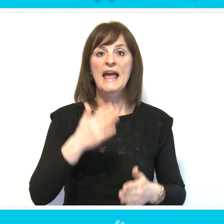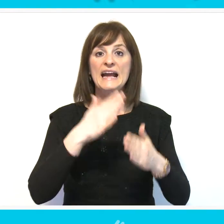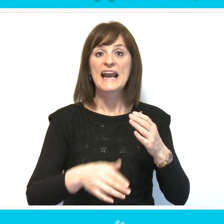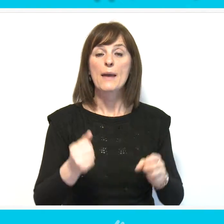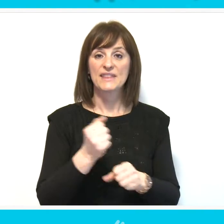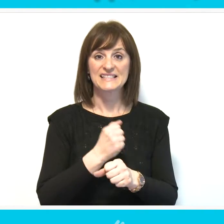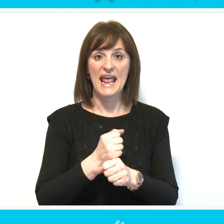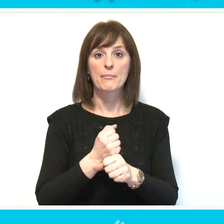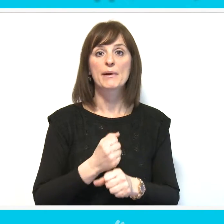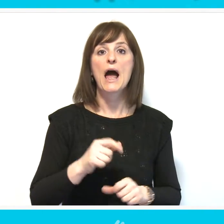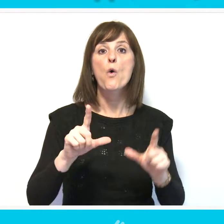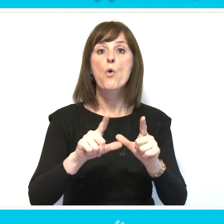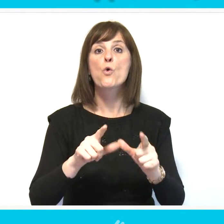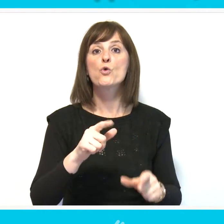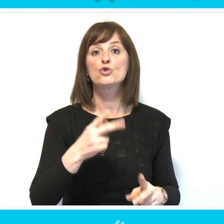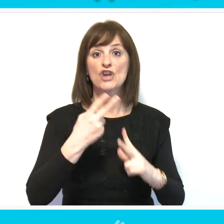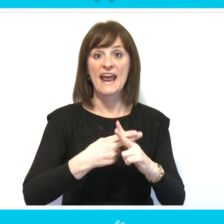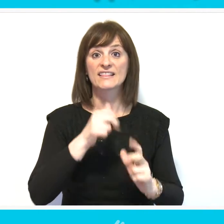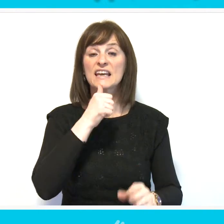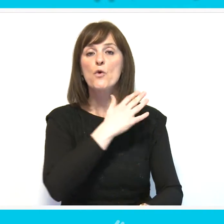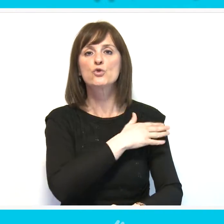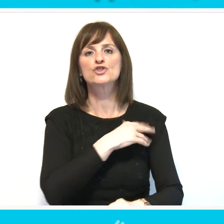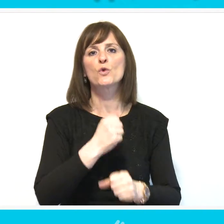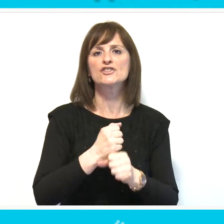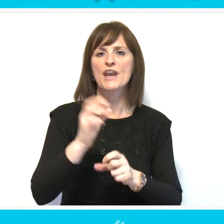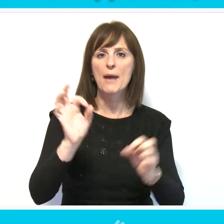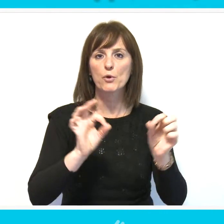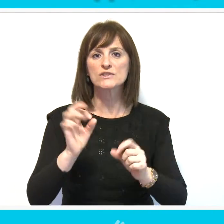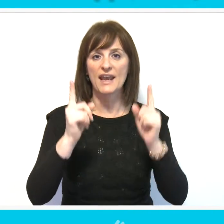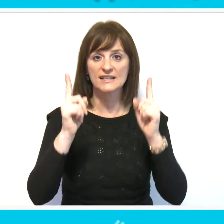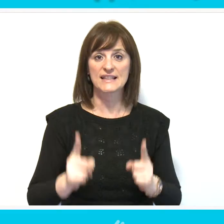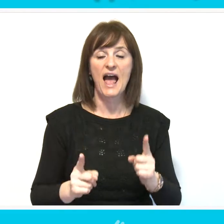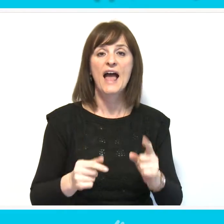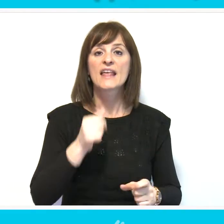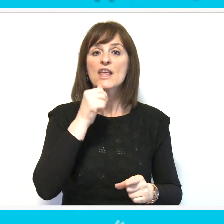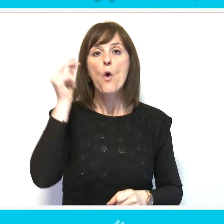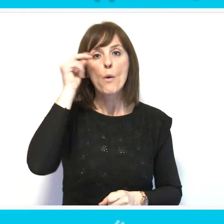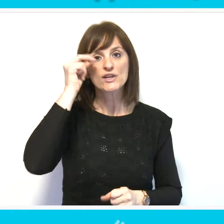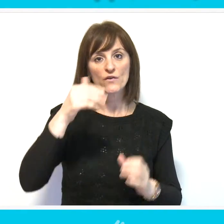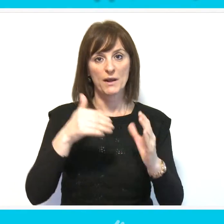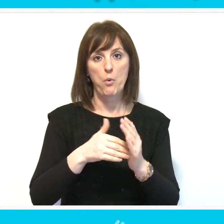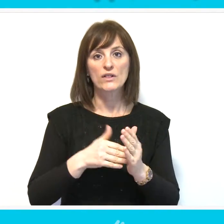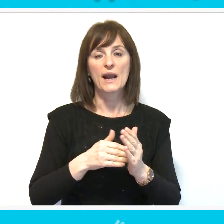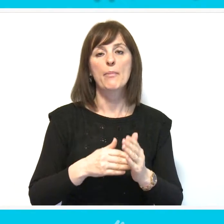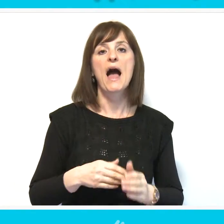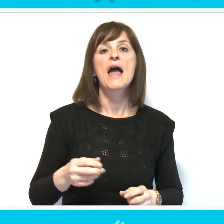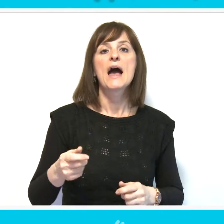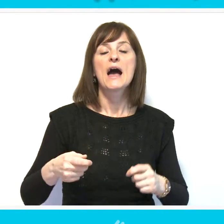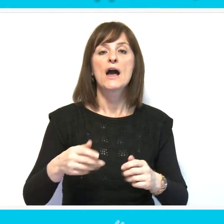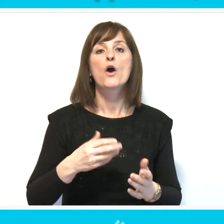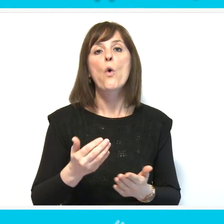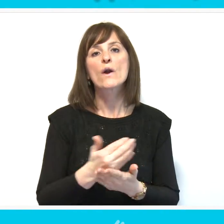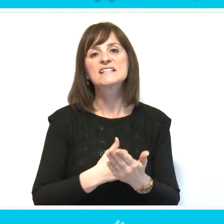Krajem decembra u Čajetini i Užicu je izvršena procena stanja i obrazovnih potreba korisnika